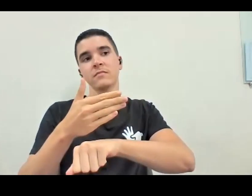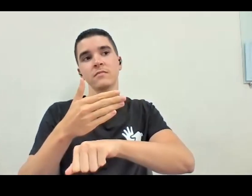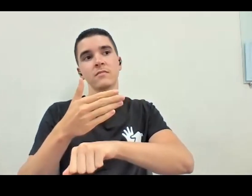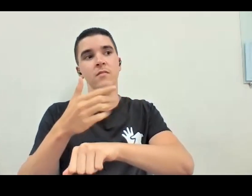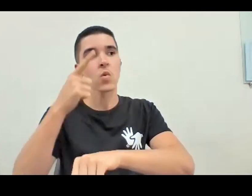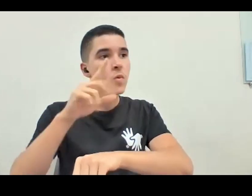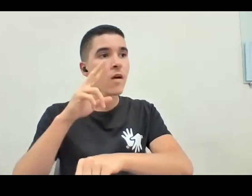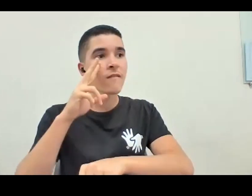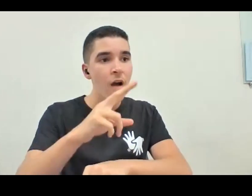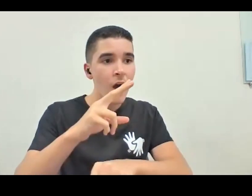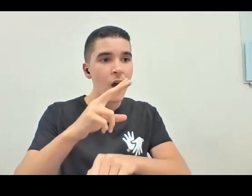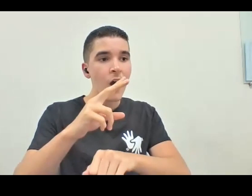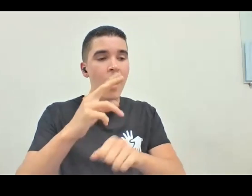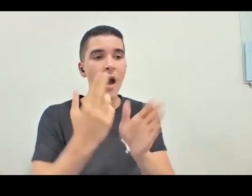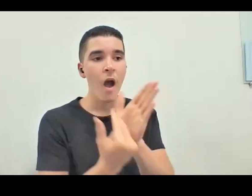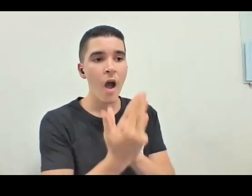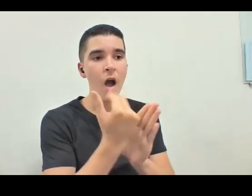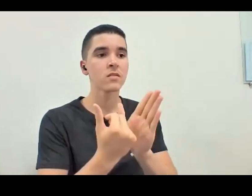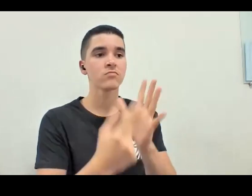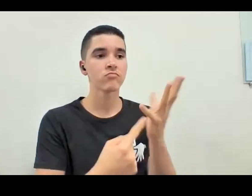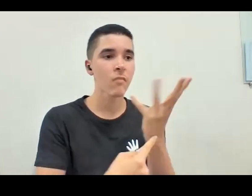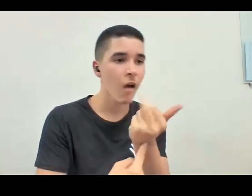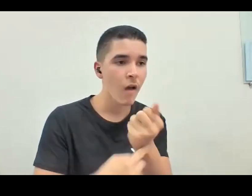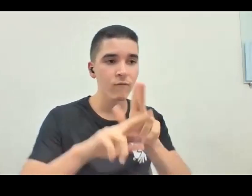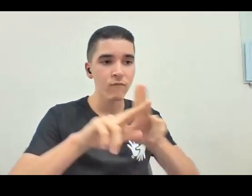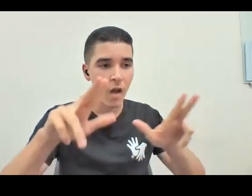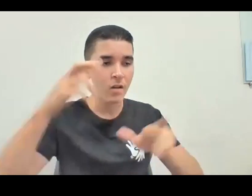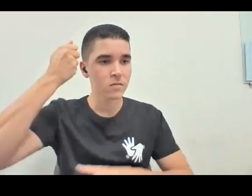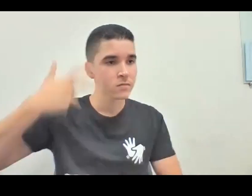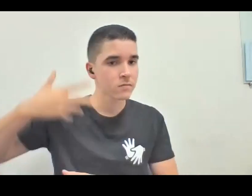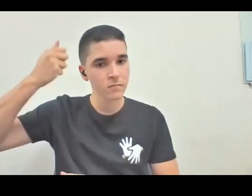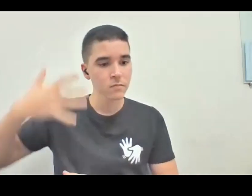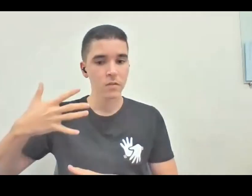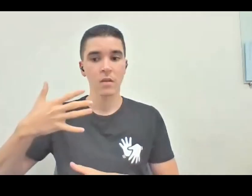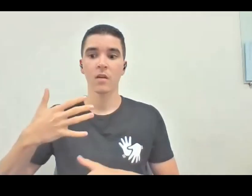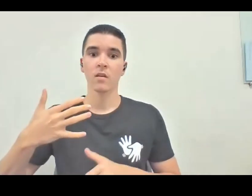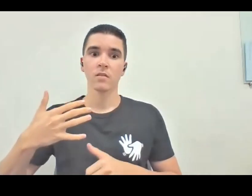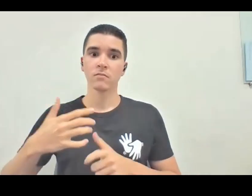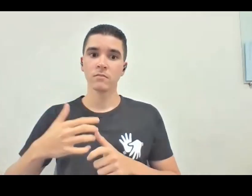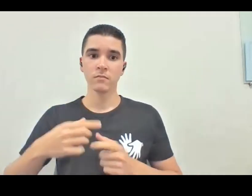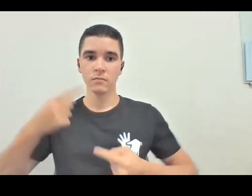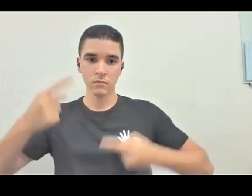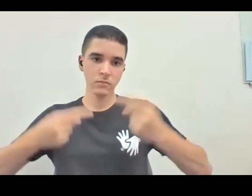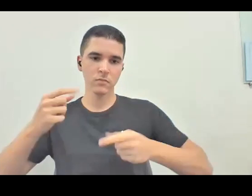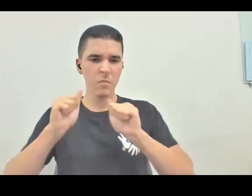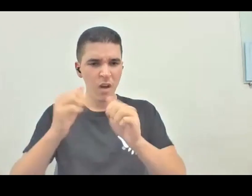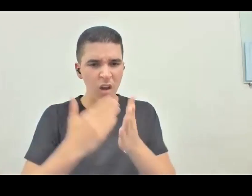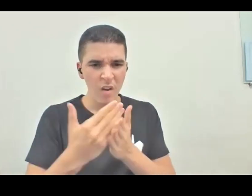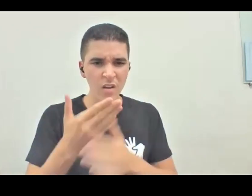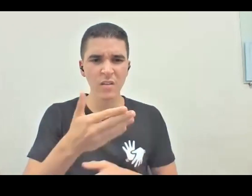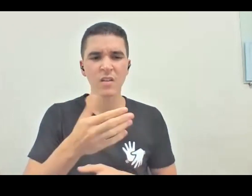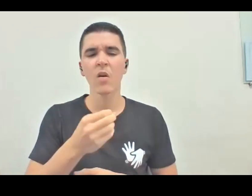audiodescrição, que é uma coisa que é amplamente discutida. A gente pode começar por aí, ou não, Maria?